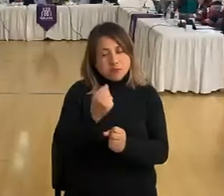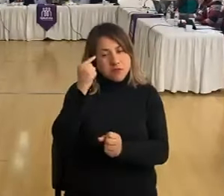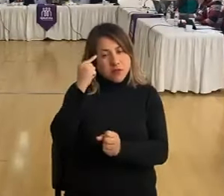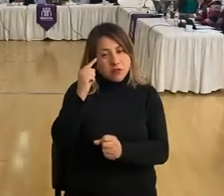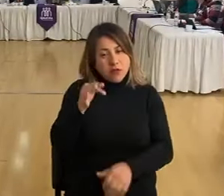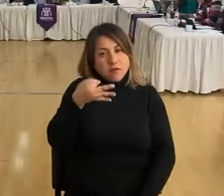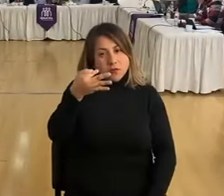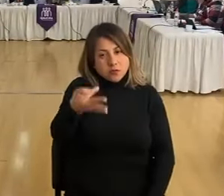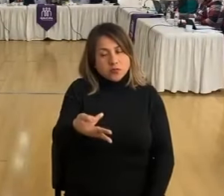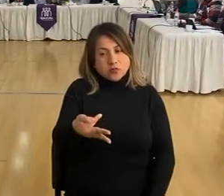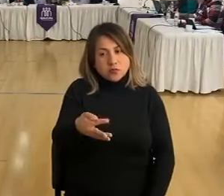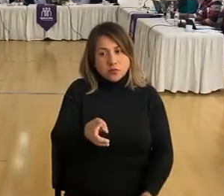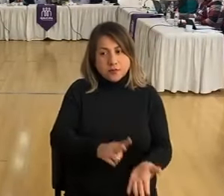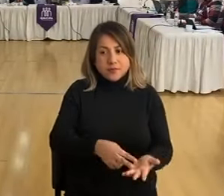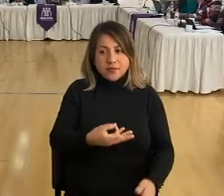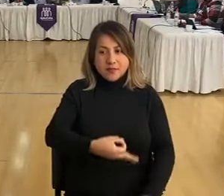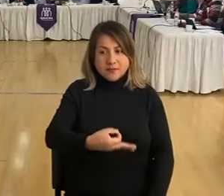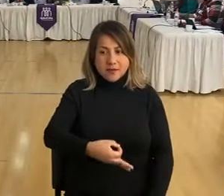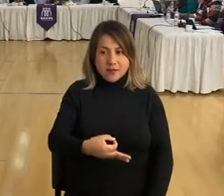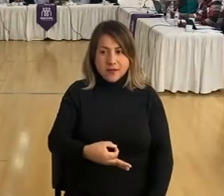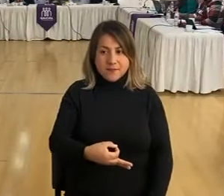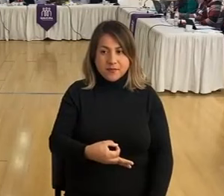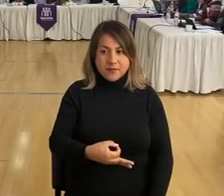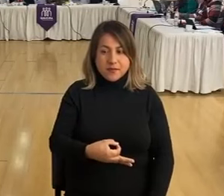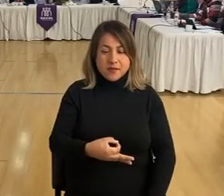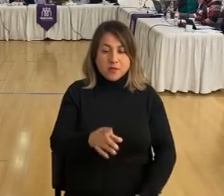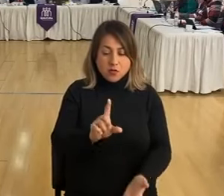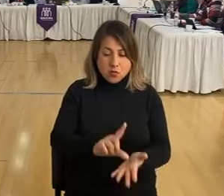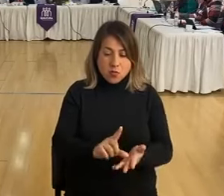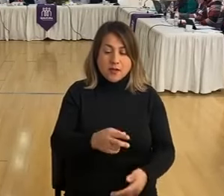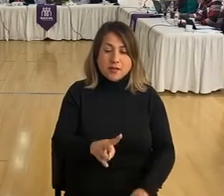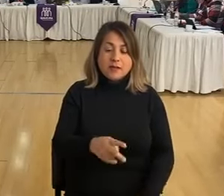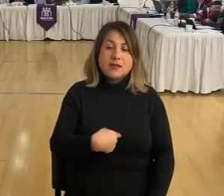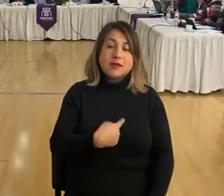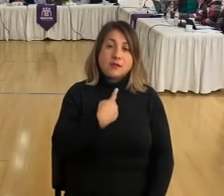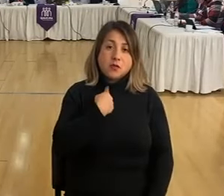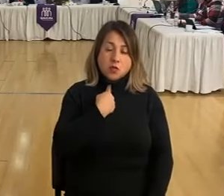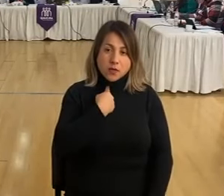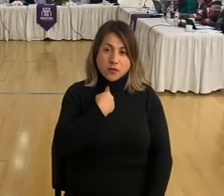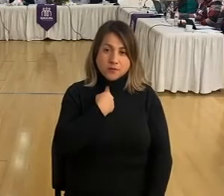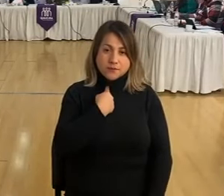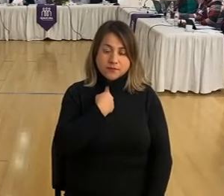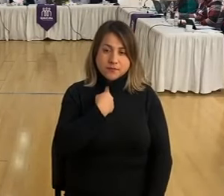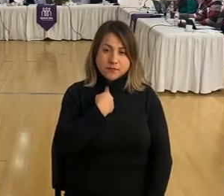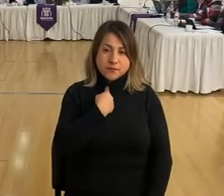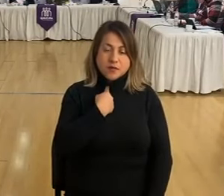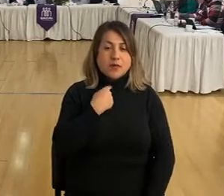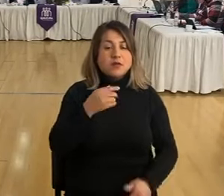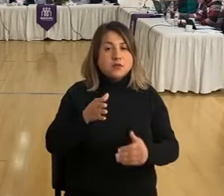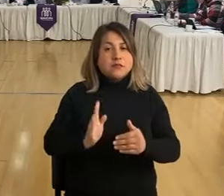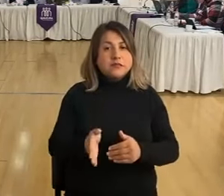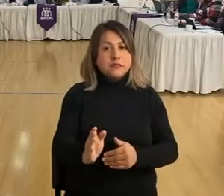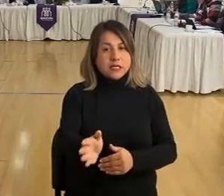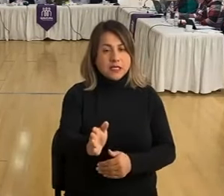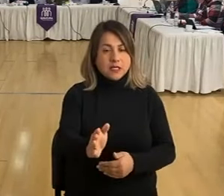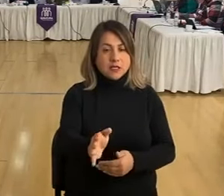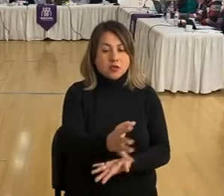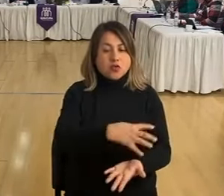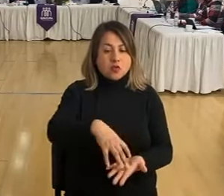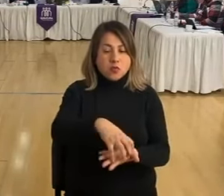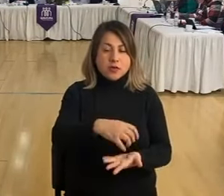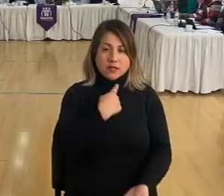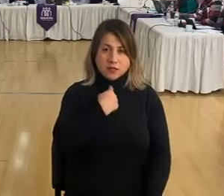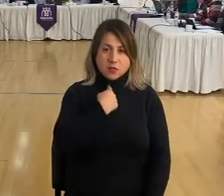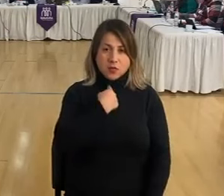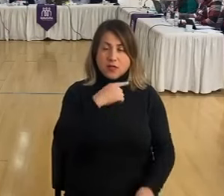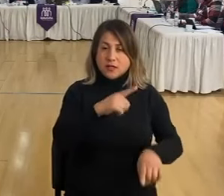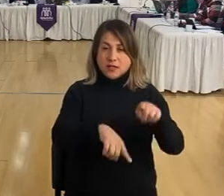para que de verdad las tierras de Guilicura puedan seguir, la comuna de Guilicura,